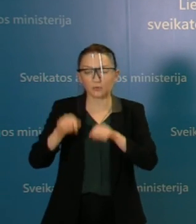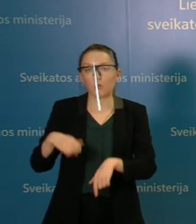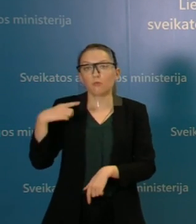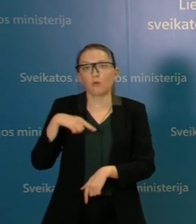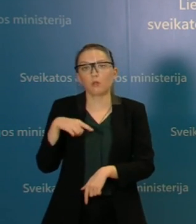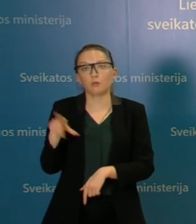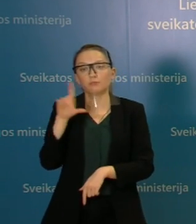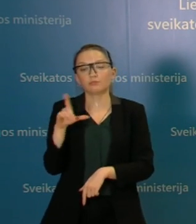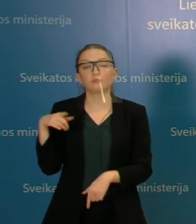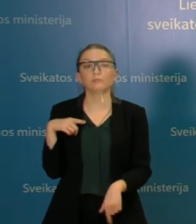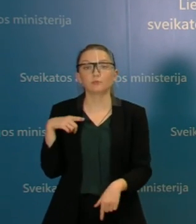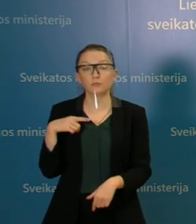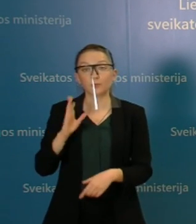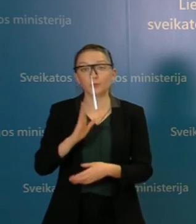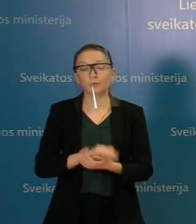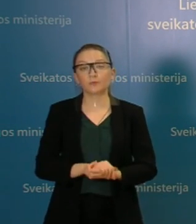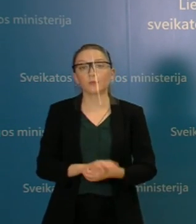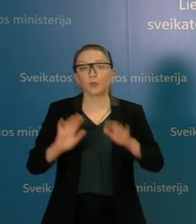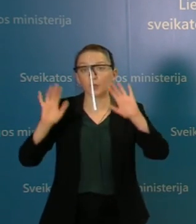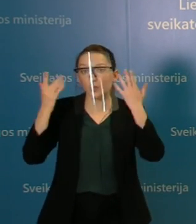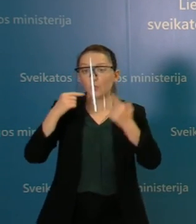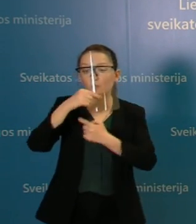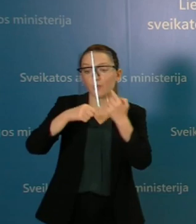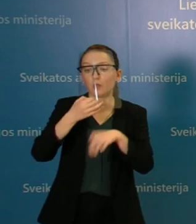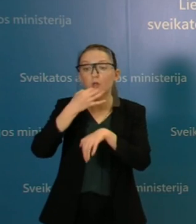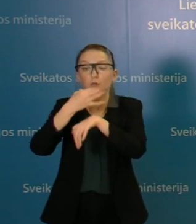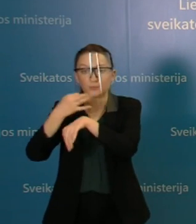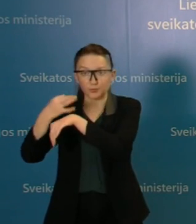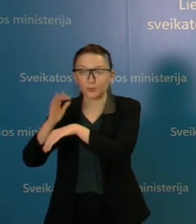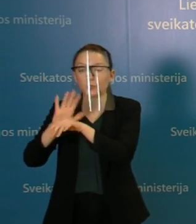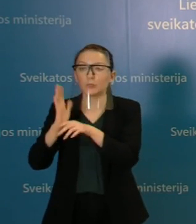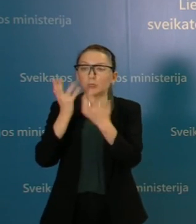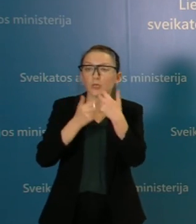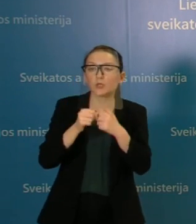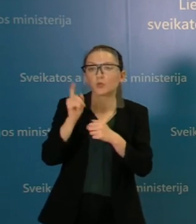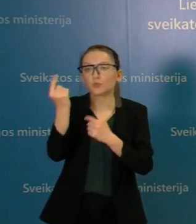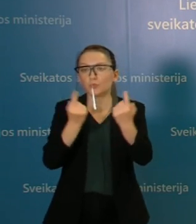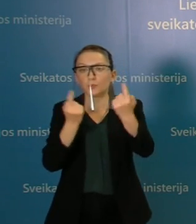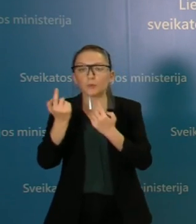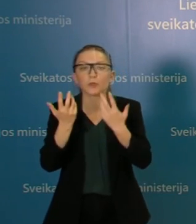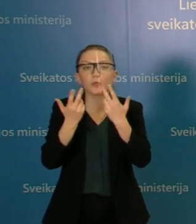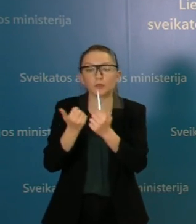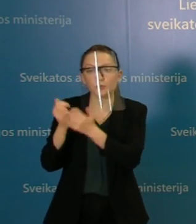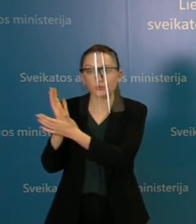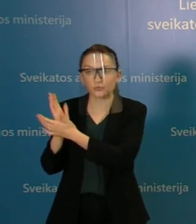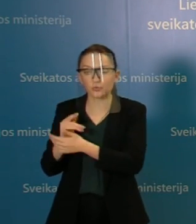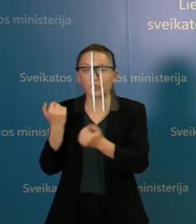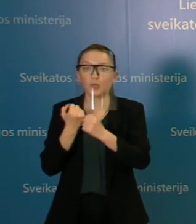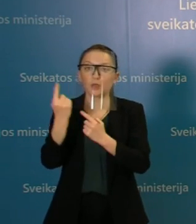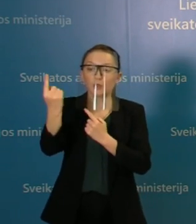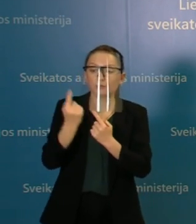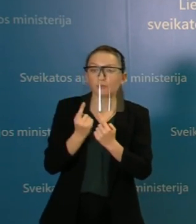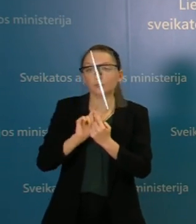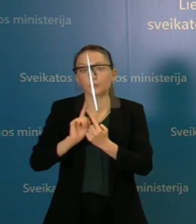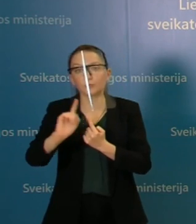palaukti prie jį įjimą. Jeigu tikrai verslas atsakingai žiūrės ir skaičiuos, kiek ten lankytojai patenka, kiek išėina, kiek